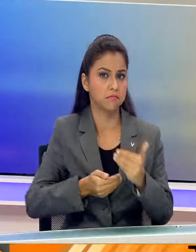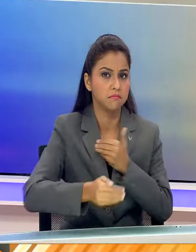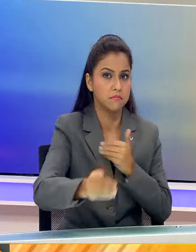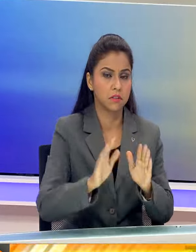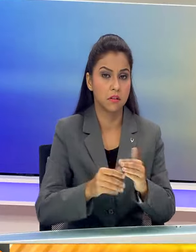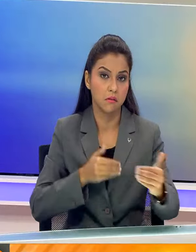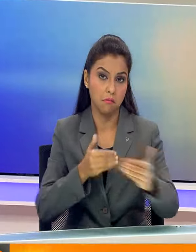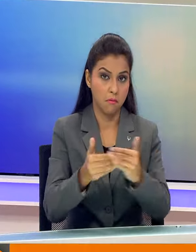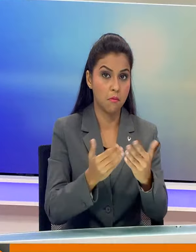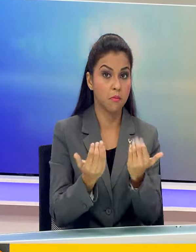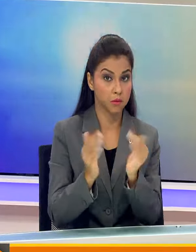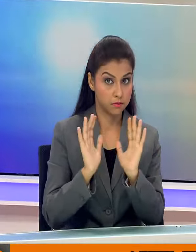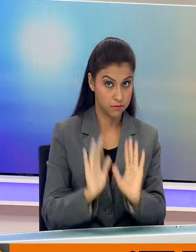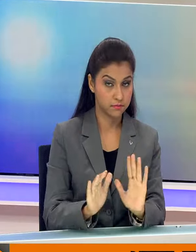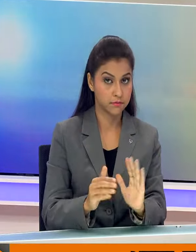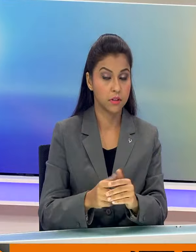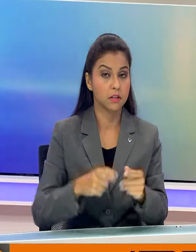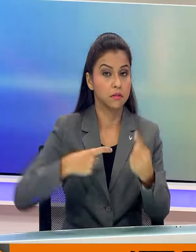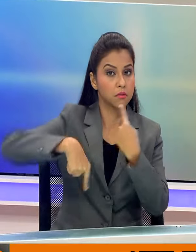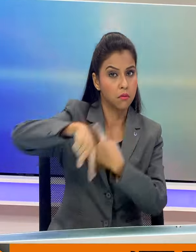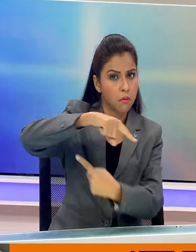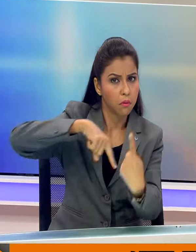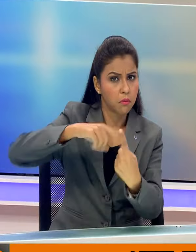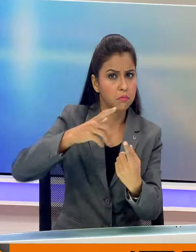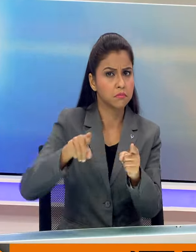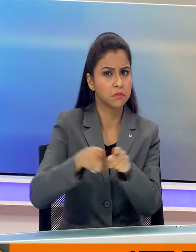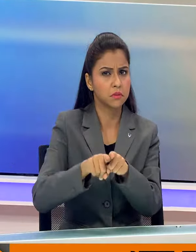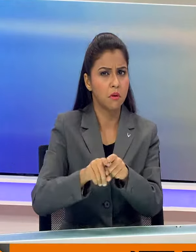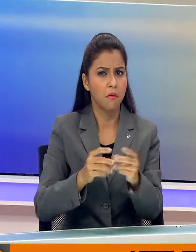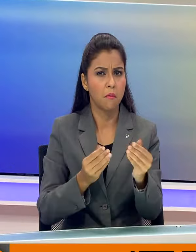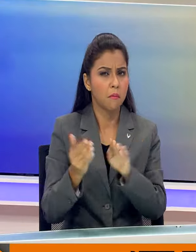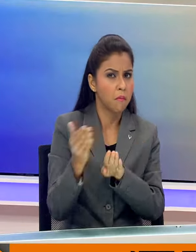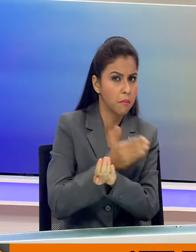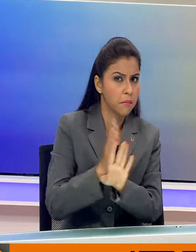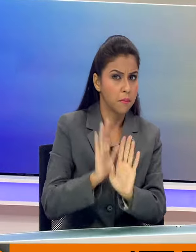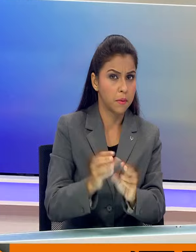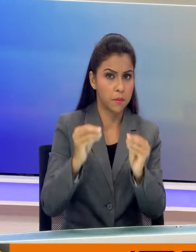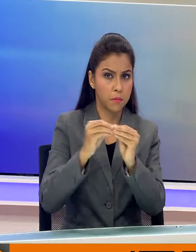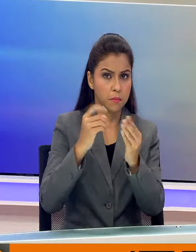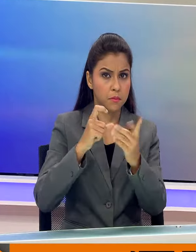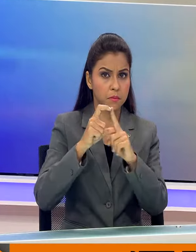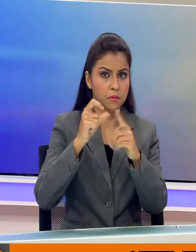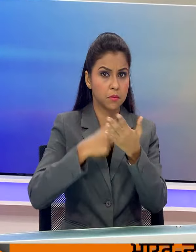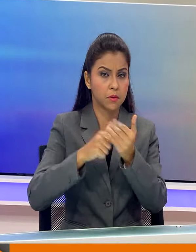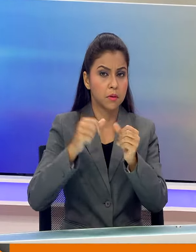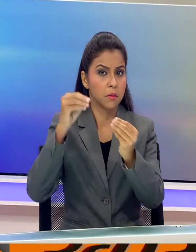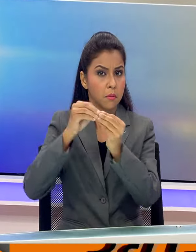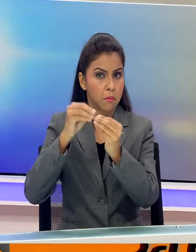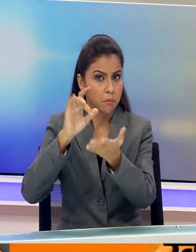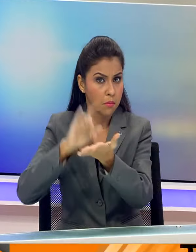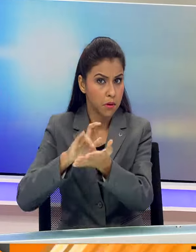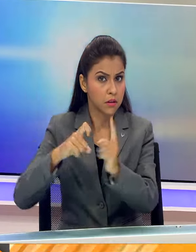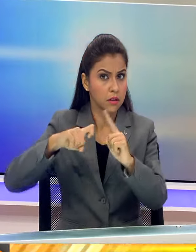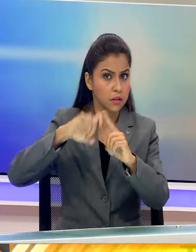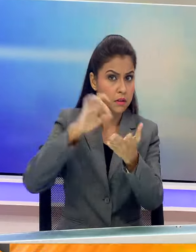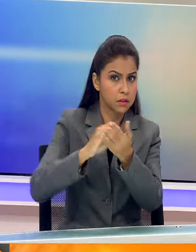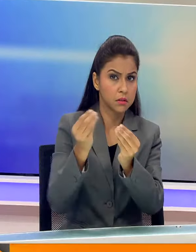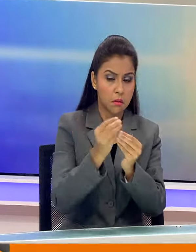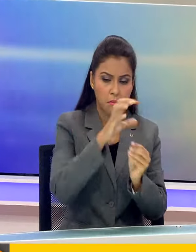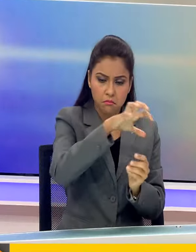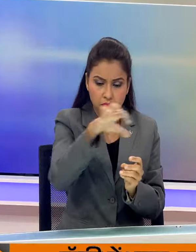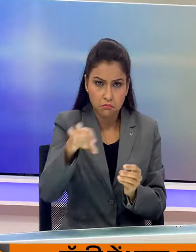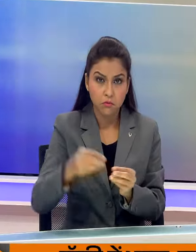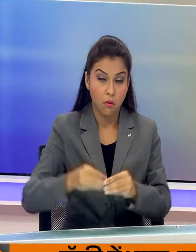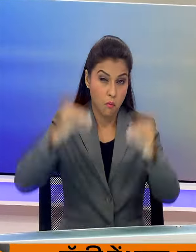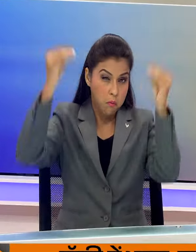टकरा सकता है चक्रवात के टकराने से ठीक पहले भद्रक, बालसोर और केंदर पाड़ा के कुछ हिस्सों